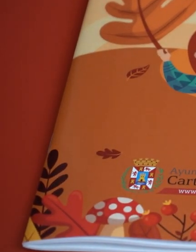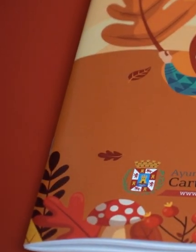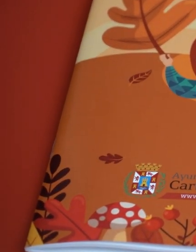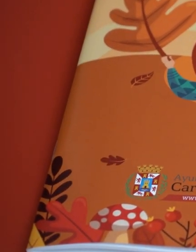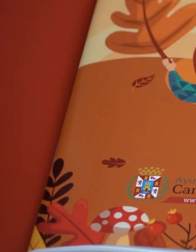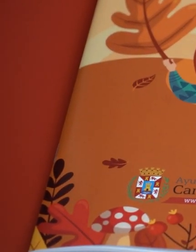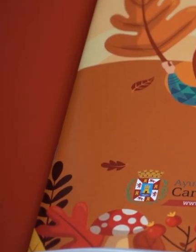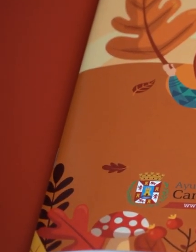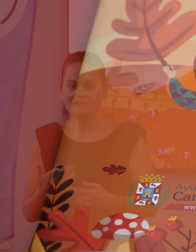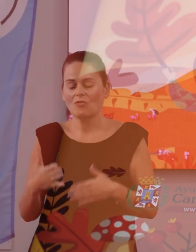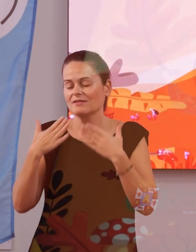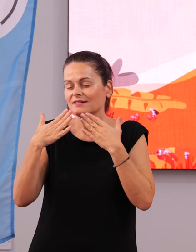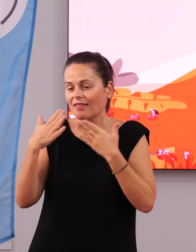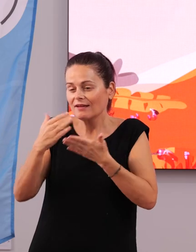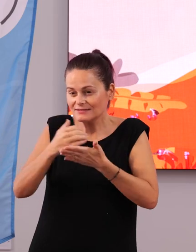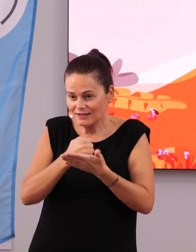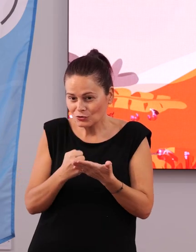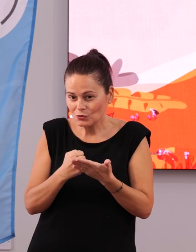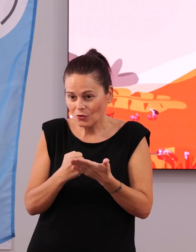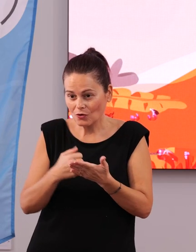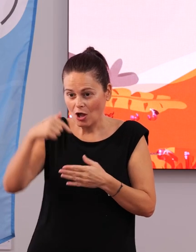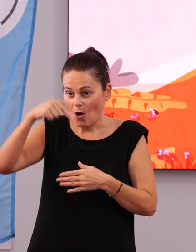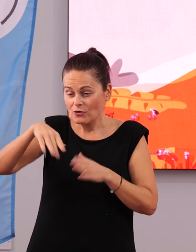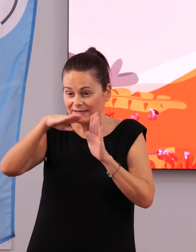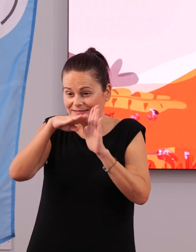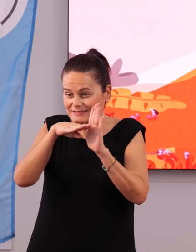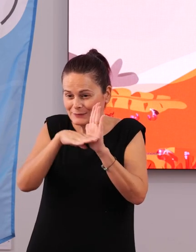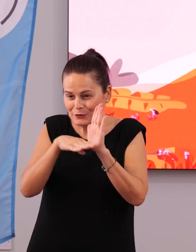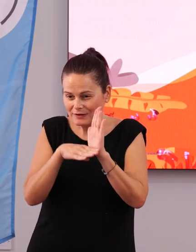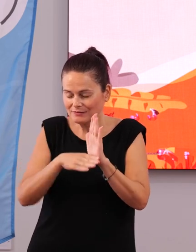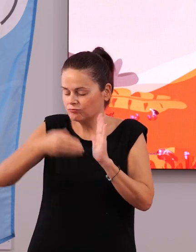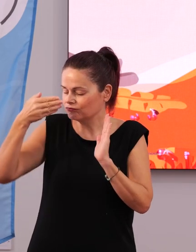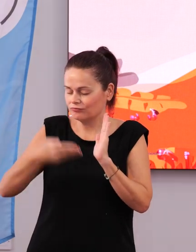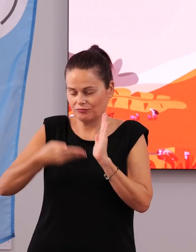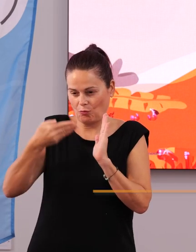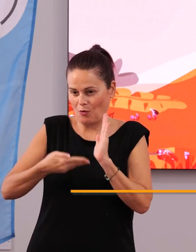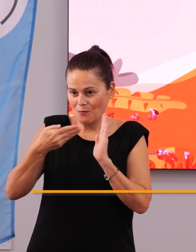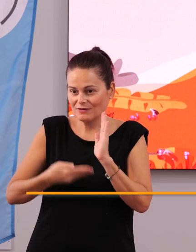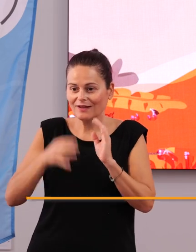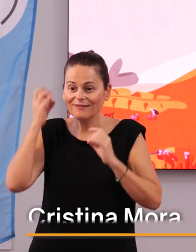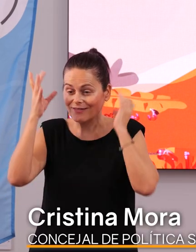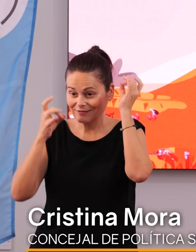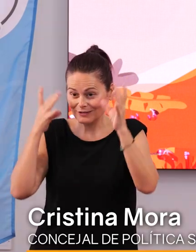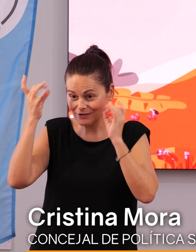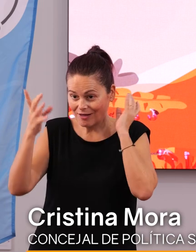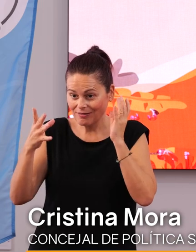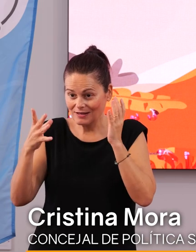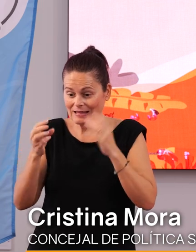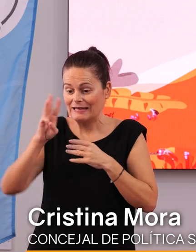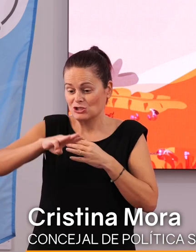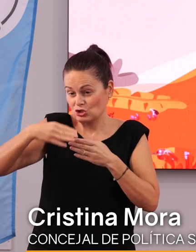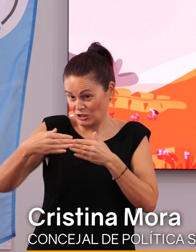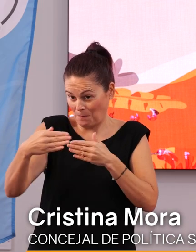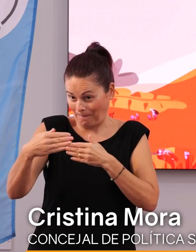antes de empezar, daros las gracias a todos porque este programa tan importante de actividades que vamos a hacer en este